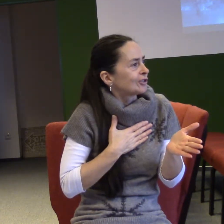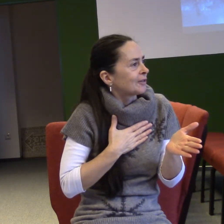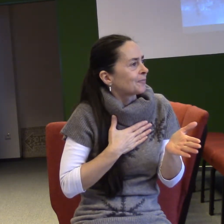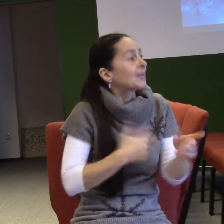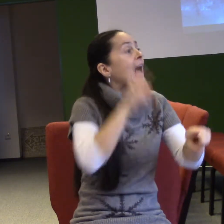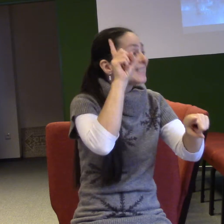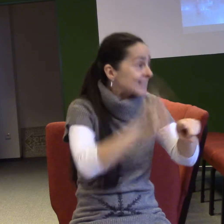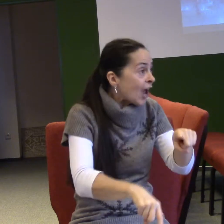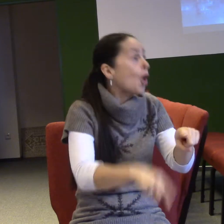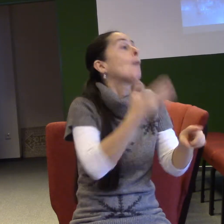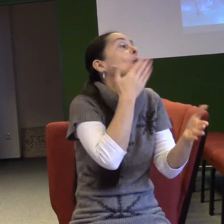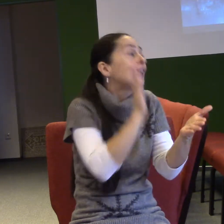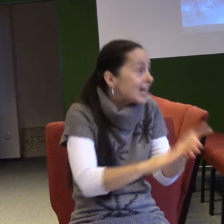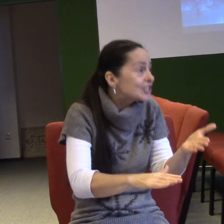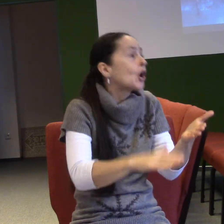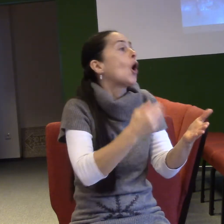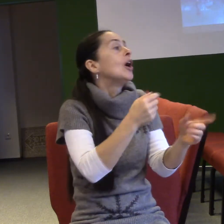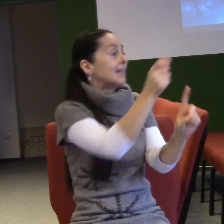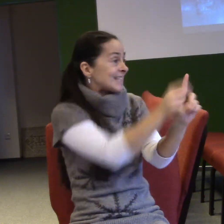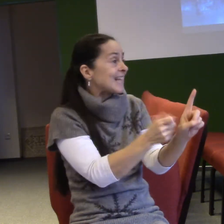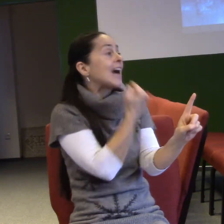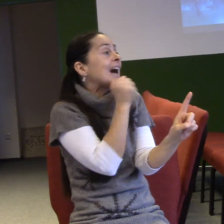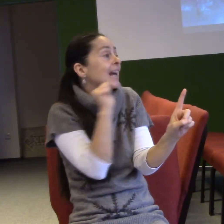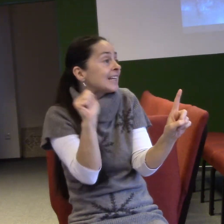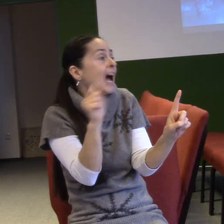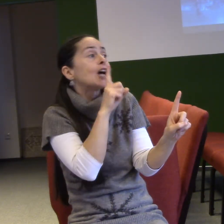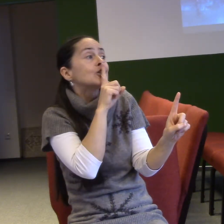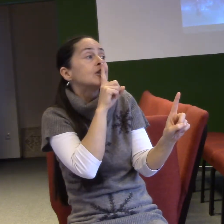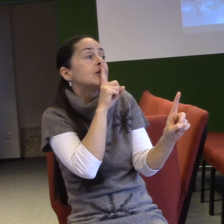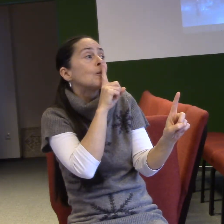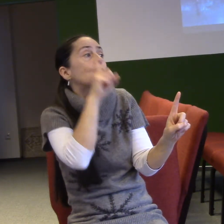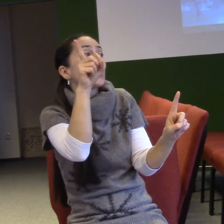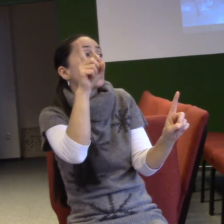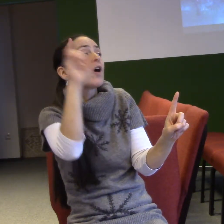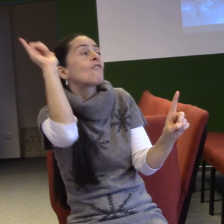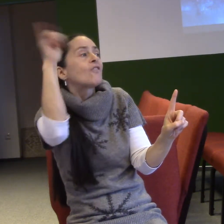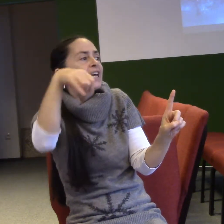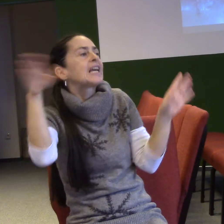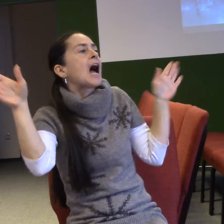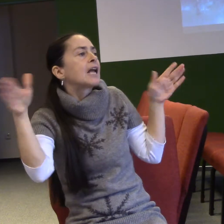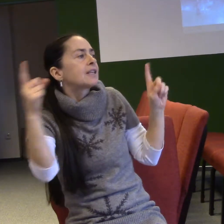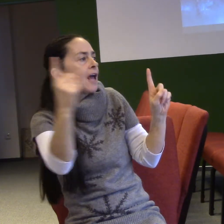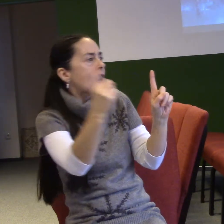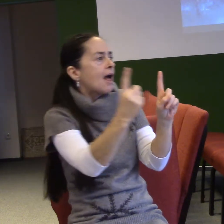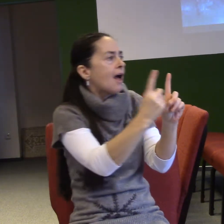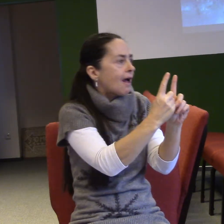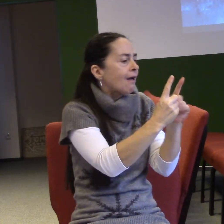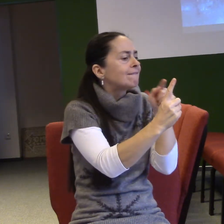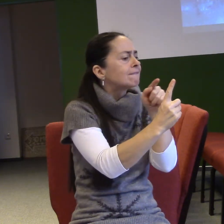Zachariášovi, že anděl k němu dorazil, přiletěl a řekl mu to. A anděl Gabriel k němu přiletěl